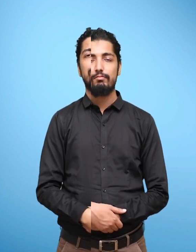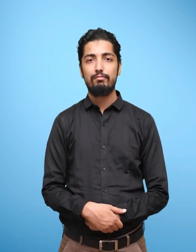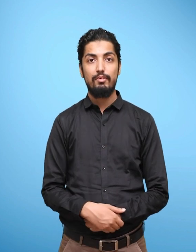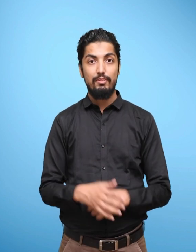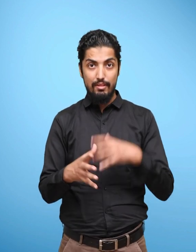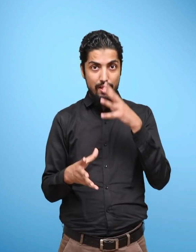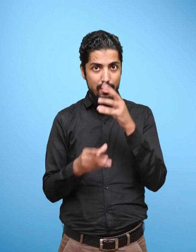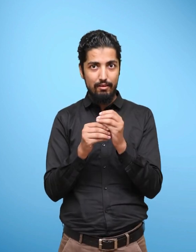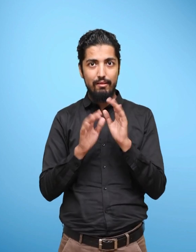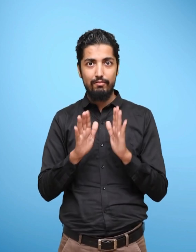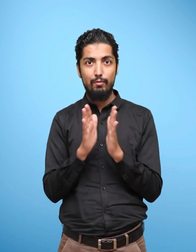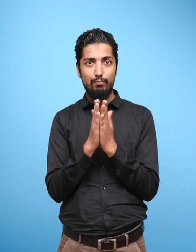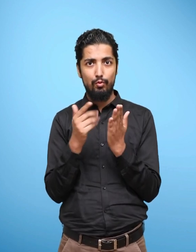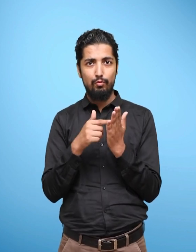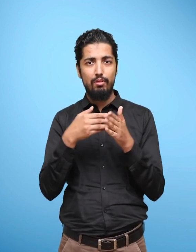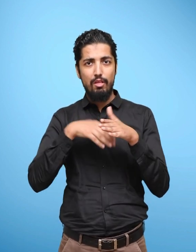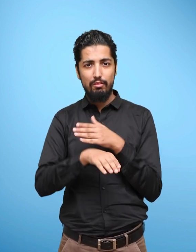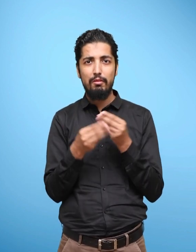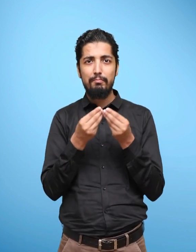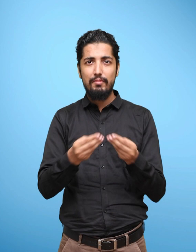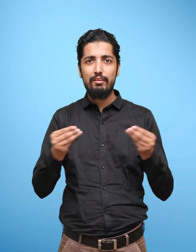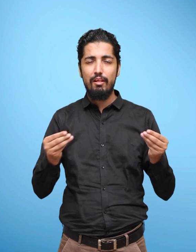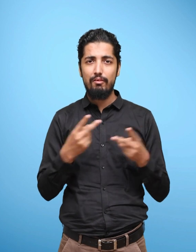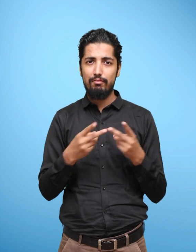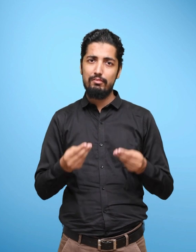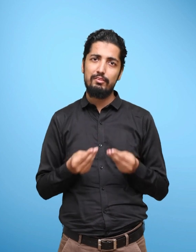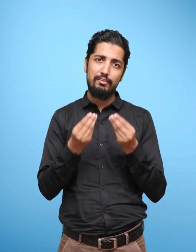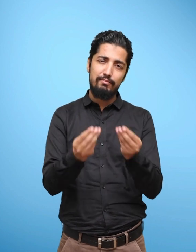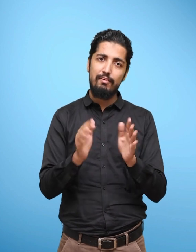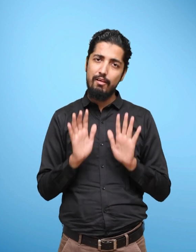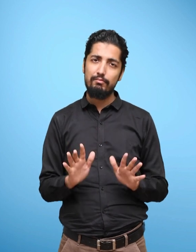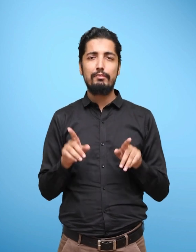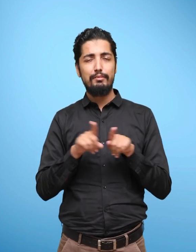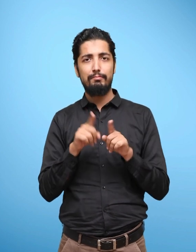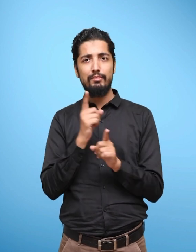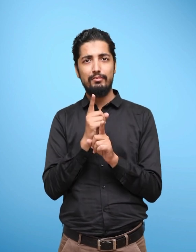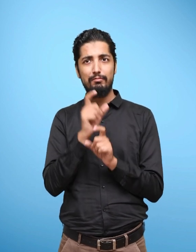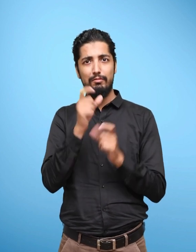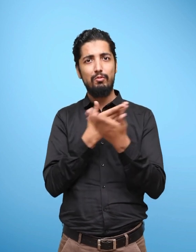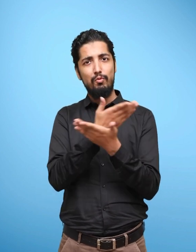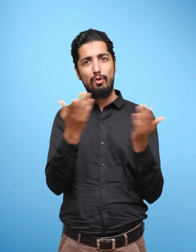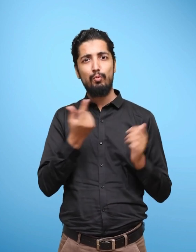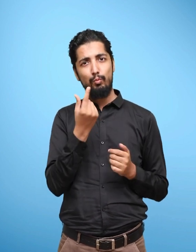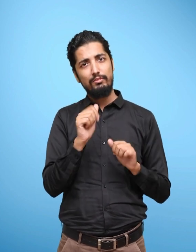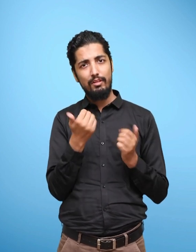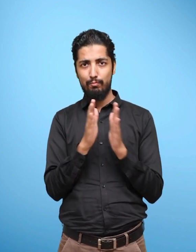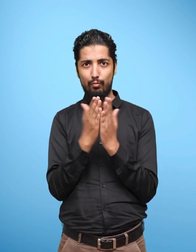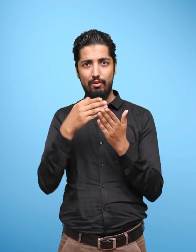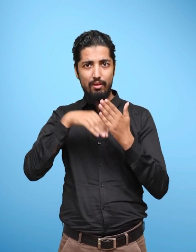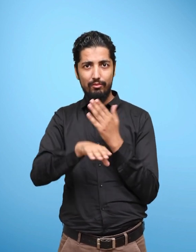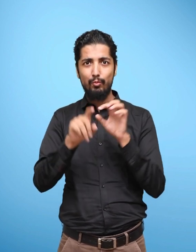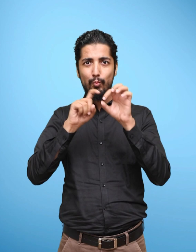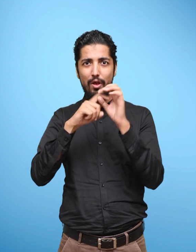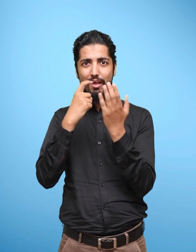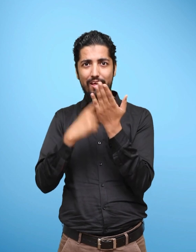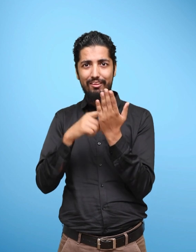In addition to The material Provided in the textbook, Teachers May also use The matter Embedded In the